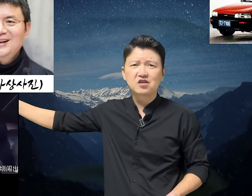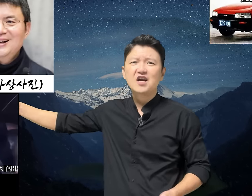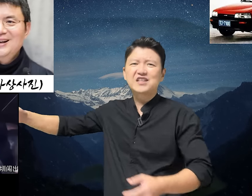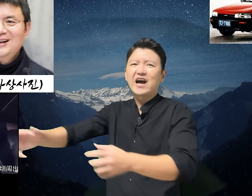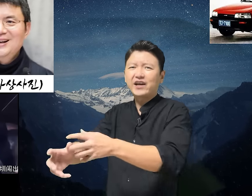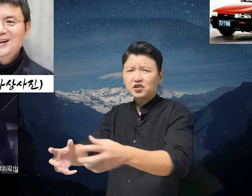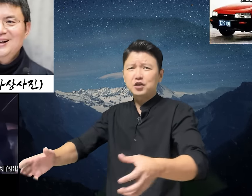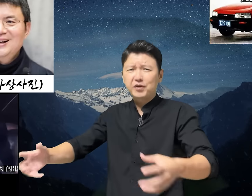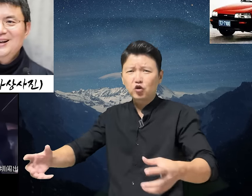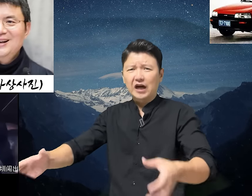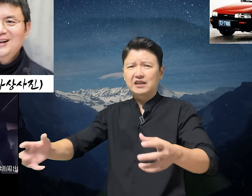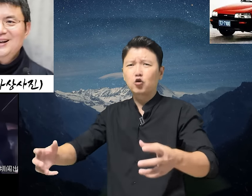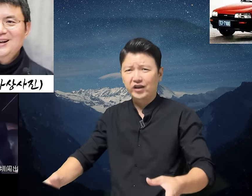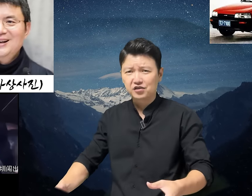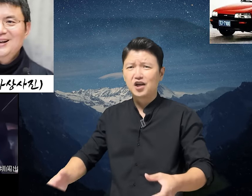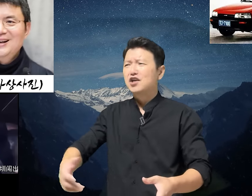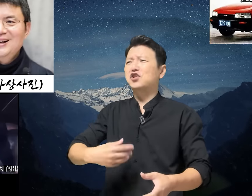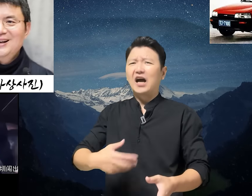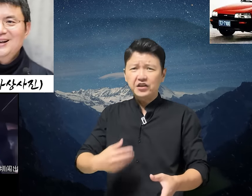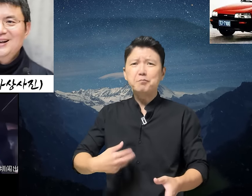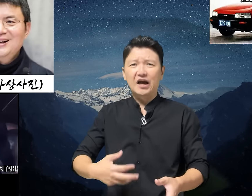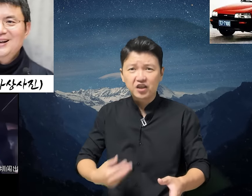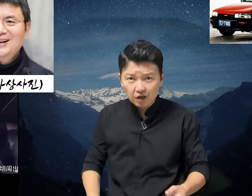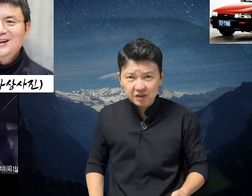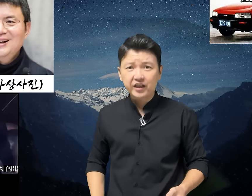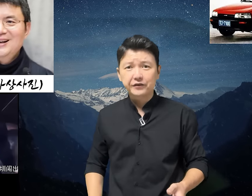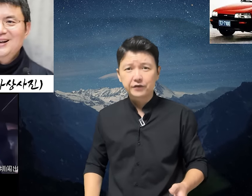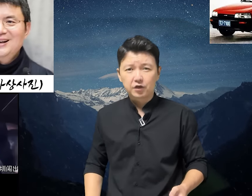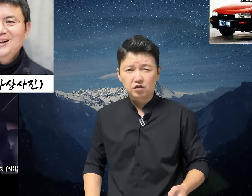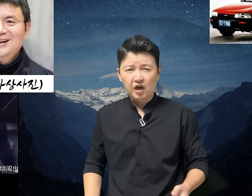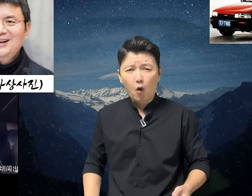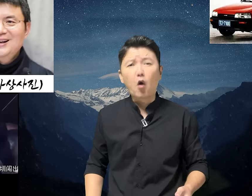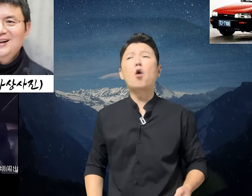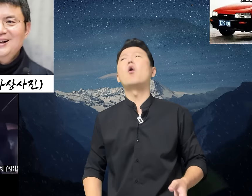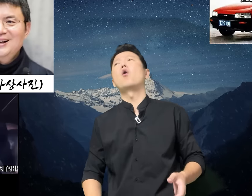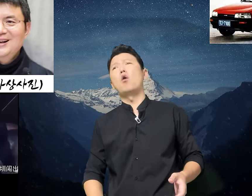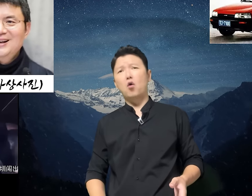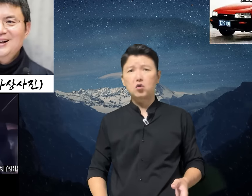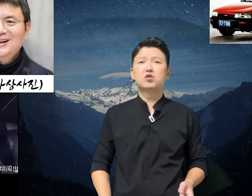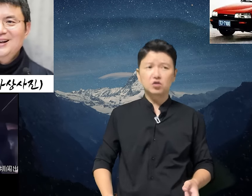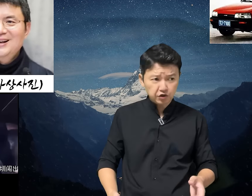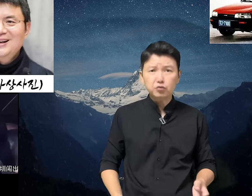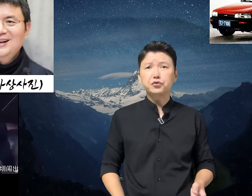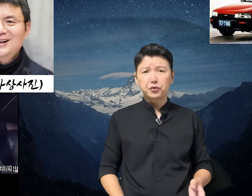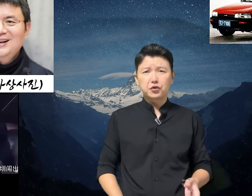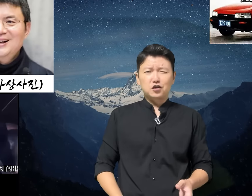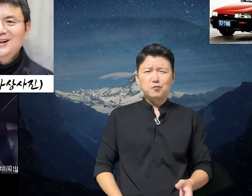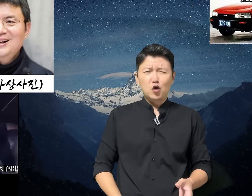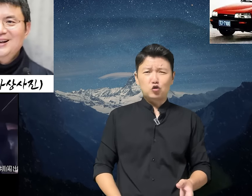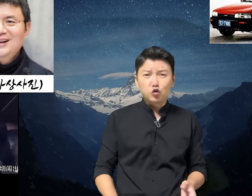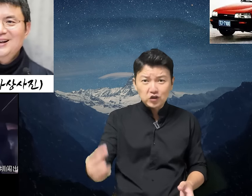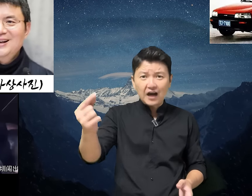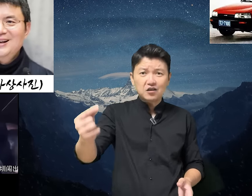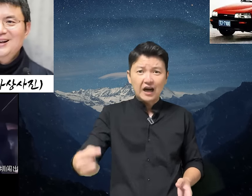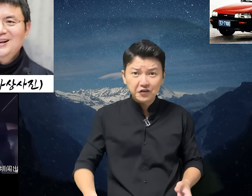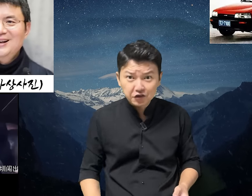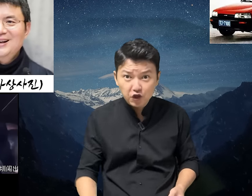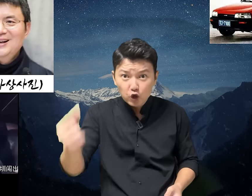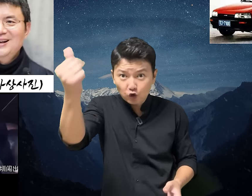차량들이 필요하다고 해서 저한테 맡긴 겁니다요. 그러자 오, 그러셨군요. 그럼 뭐 퉁다가 한테는 요